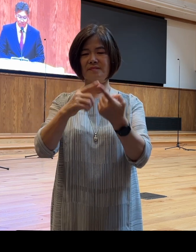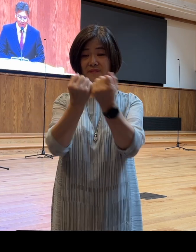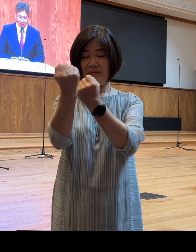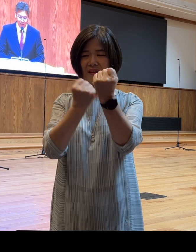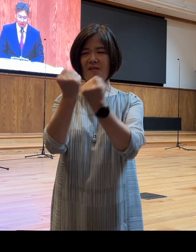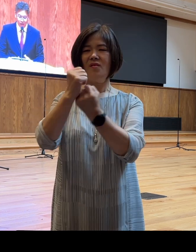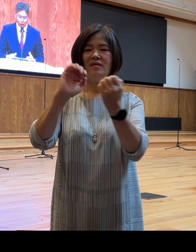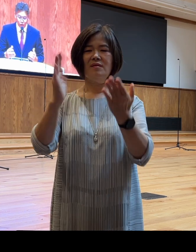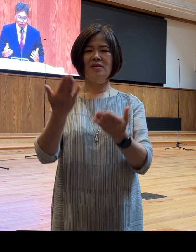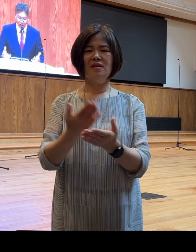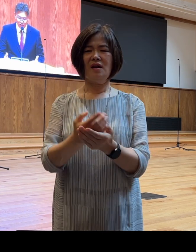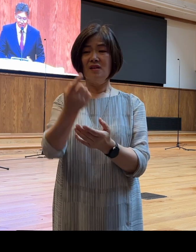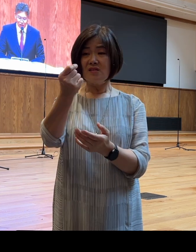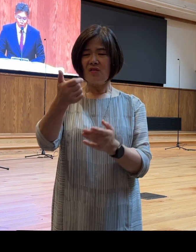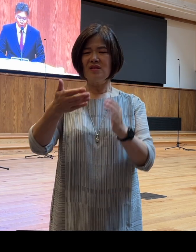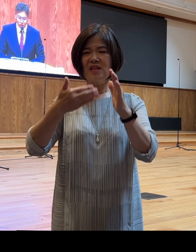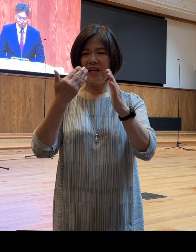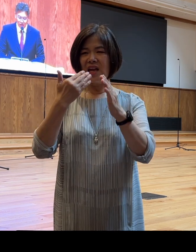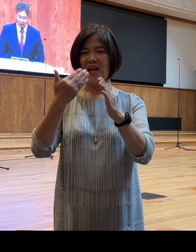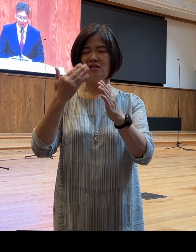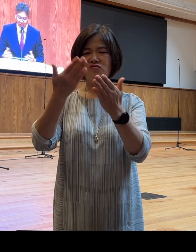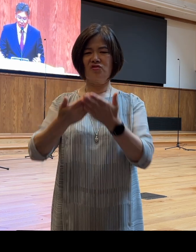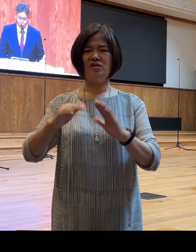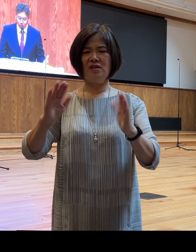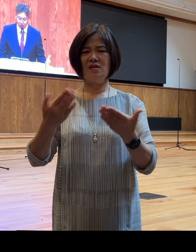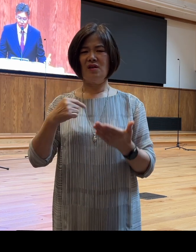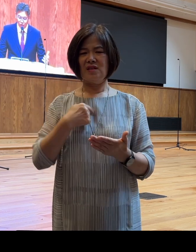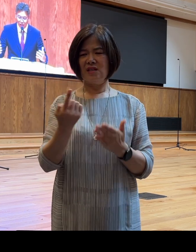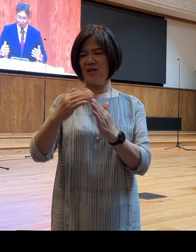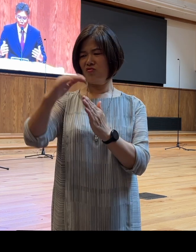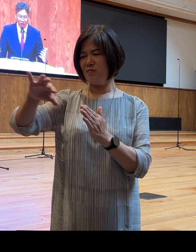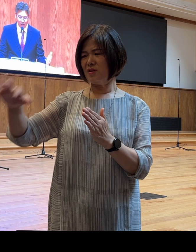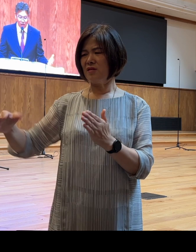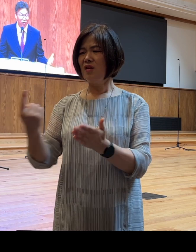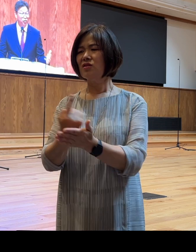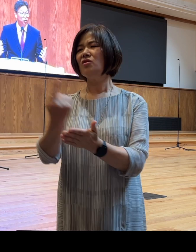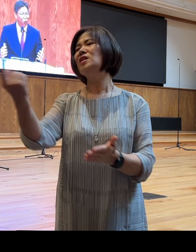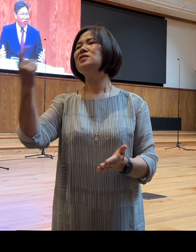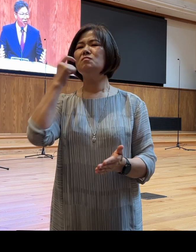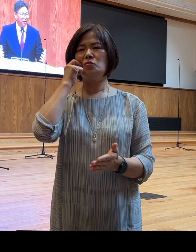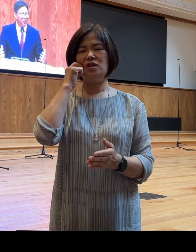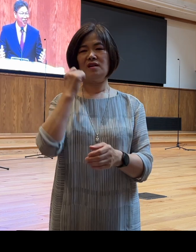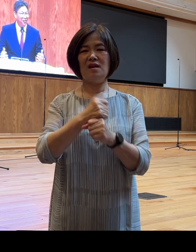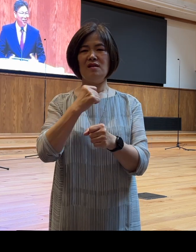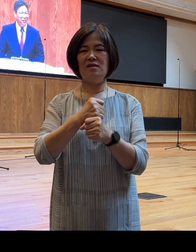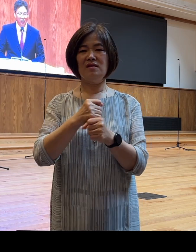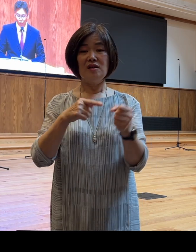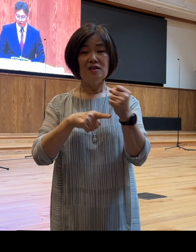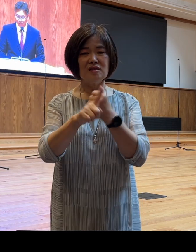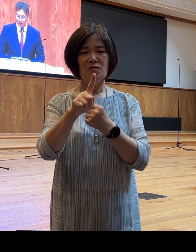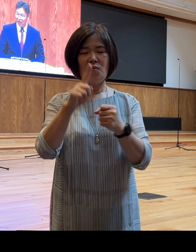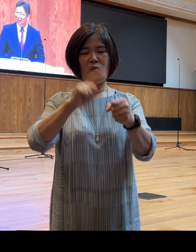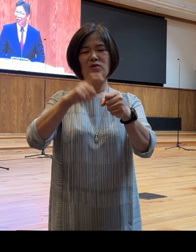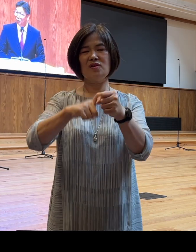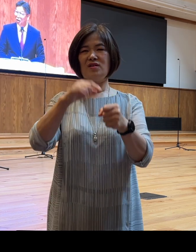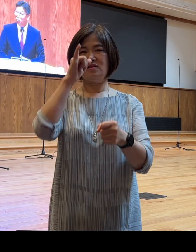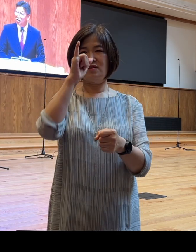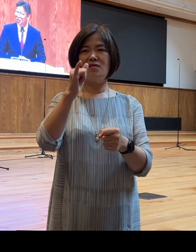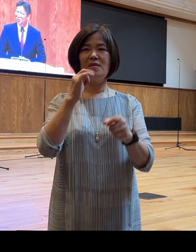적은 양의 식량을 줘서 자신의 주변에서 떠나지 못하게 하려는 의도였다라고 얘기합니다 여러분 이게 동의가 되십니까?